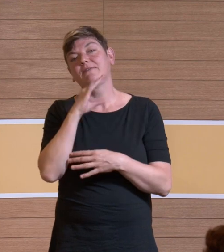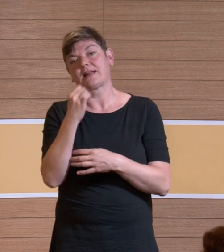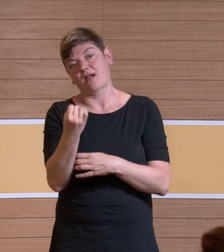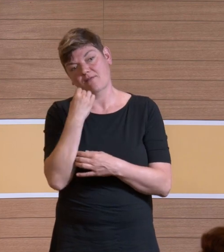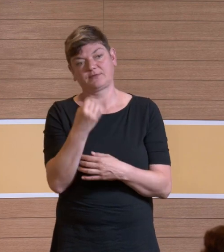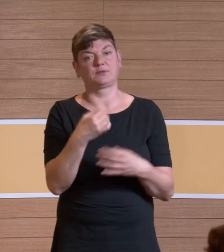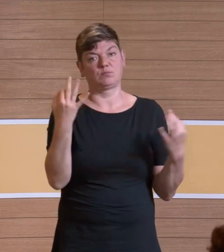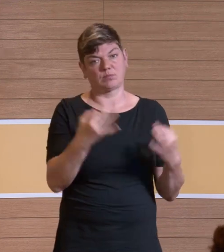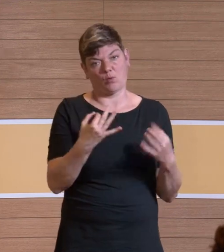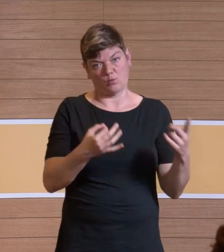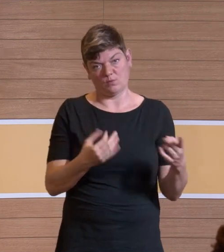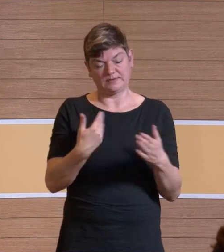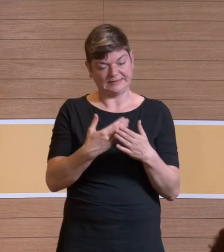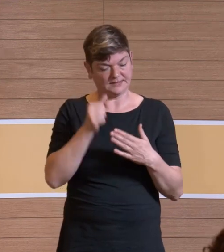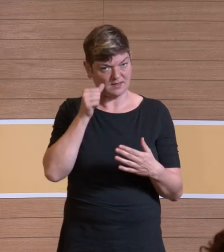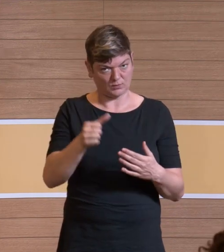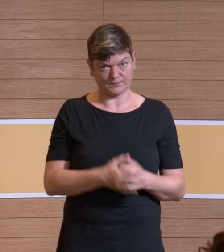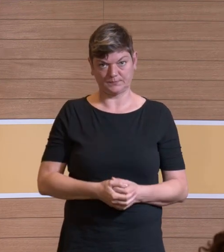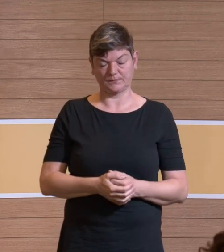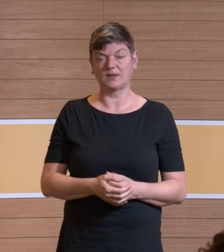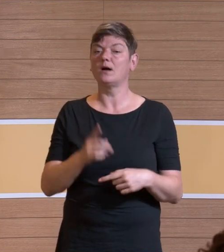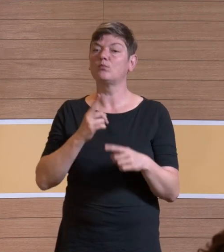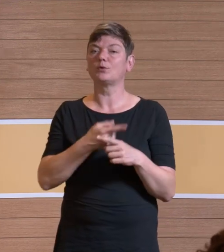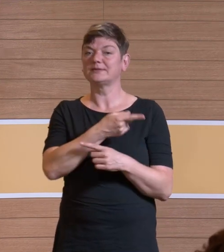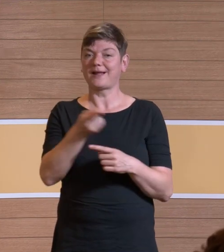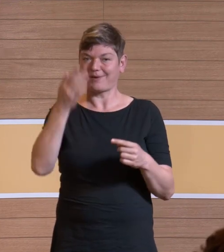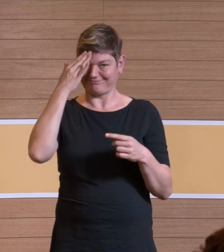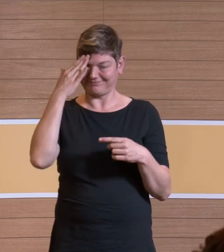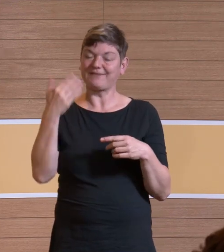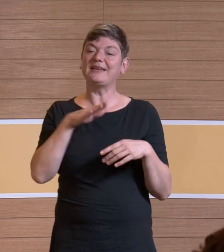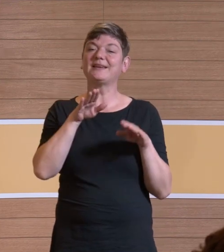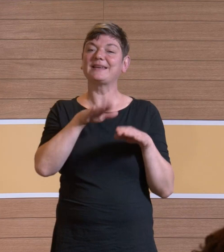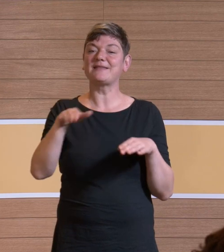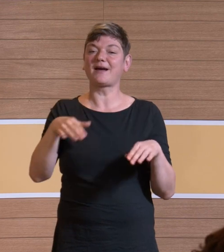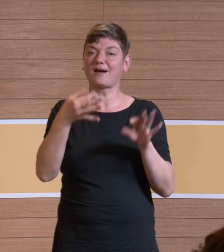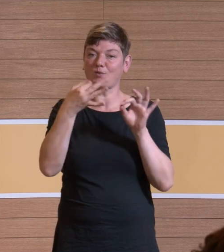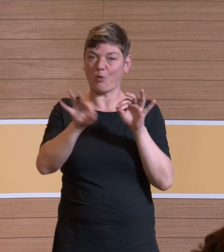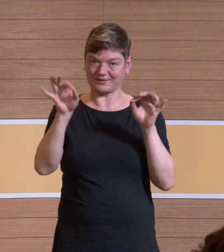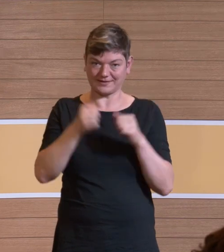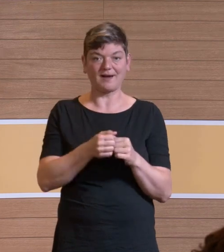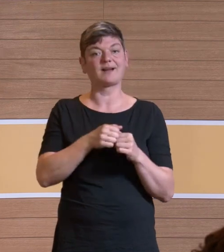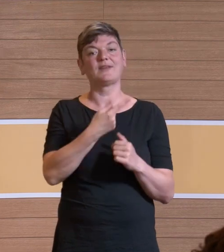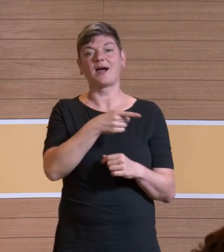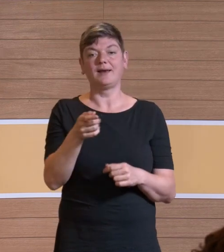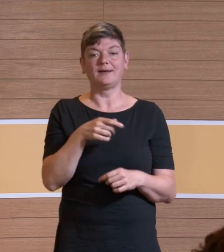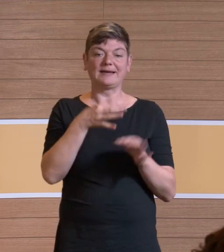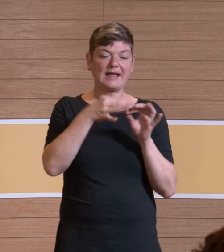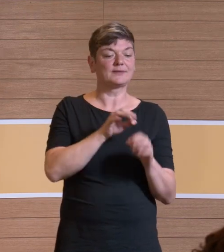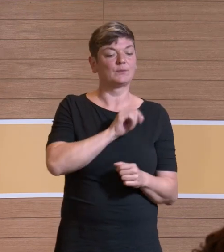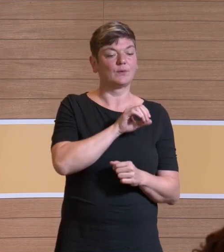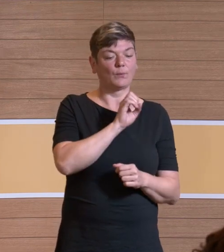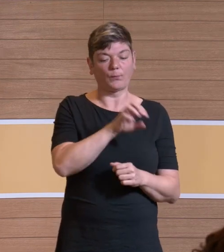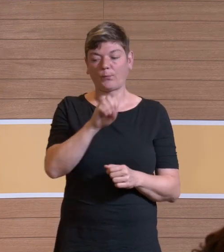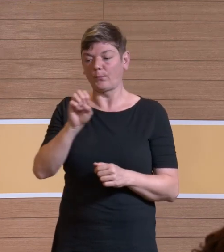wirken. Außerdem haben wir die Situation, jeder von Ihnen kennt Kindergeburtstag, ja, bläst deine Kerzen aus, macht jeder so. Aber Sie haben noch nie einen